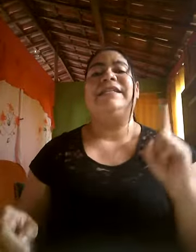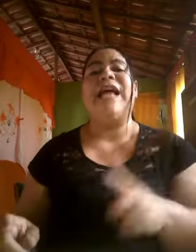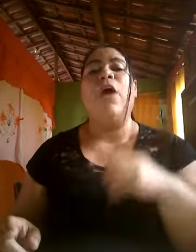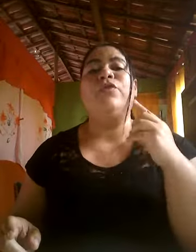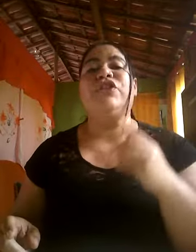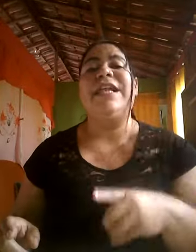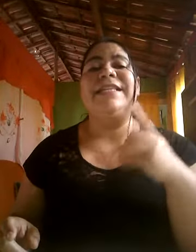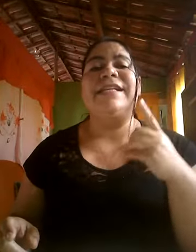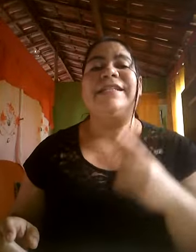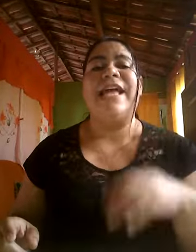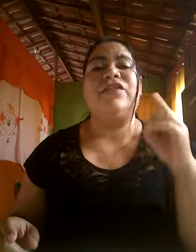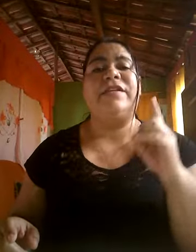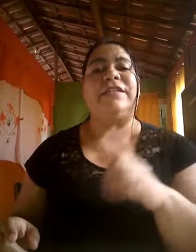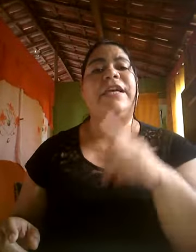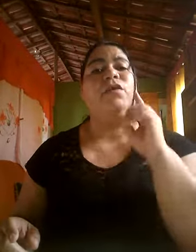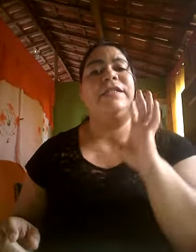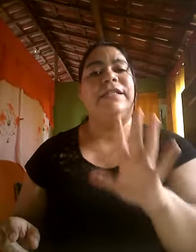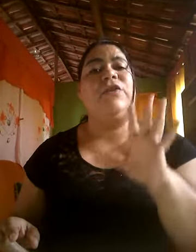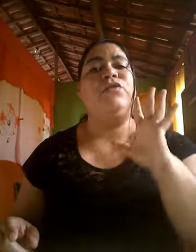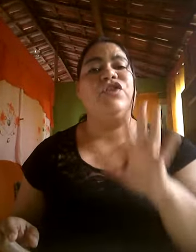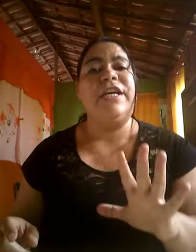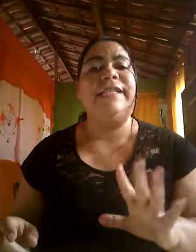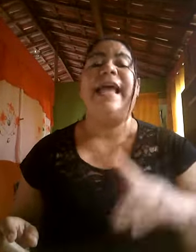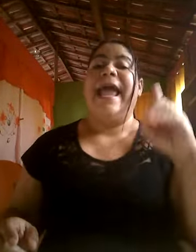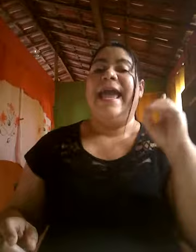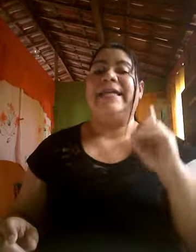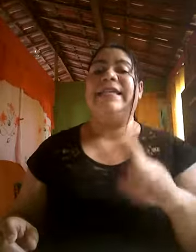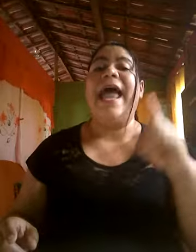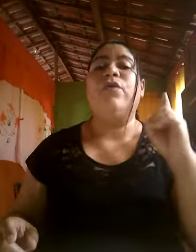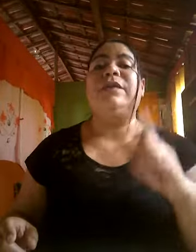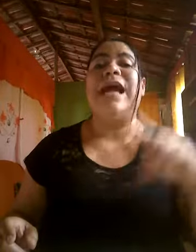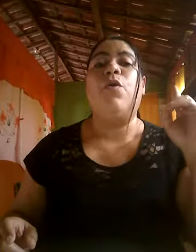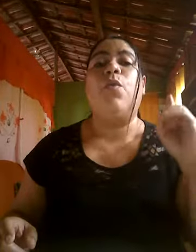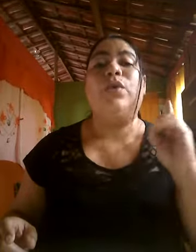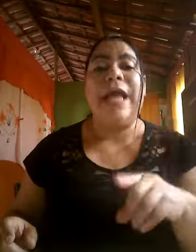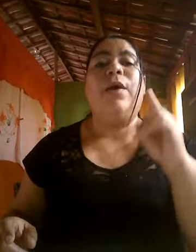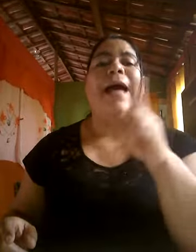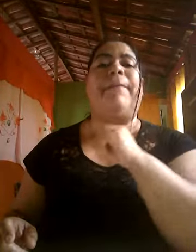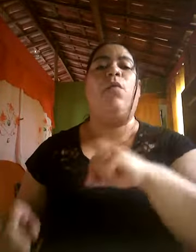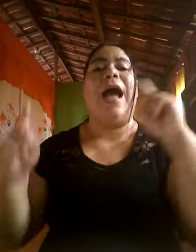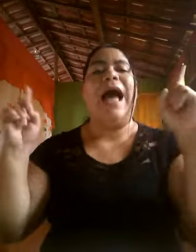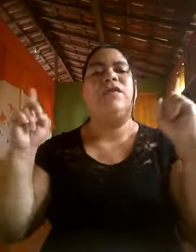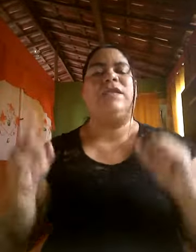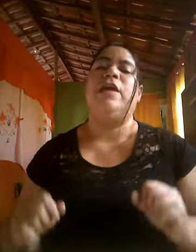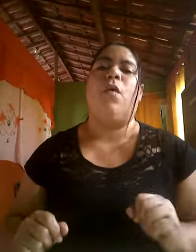Salmos 37, versículo 5 diz, entrega o teu caminho ao Senhor,